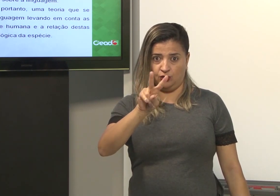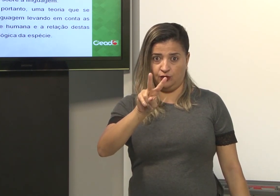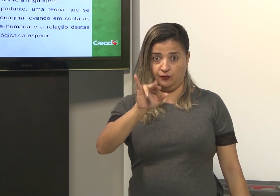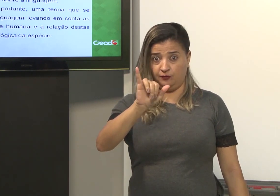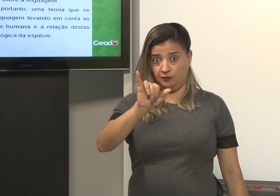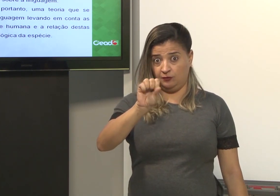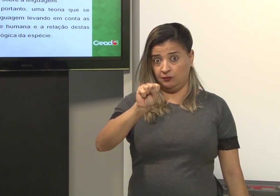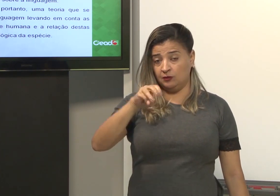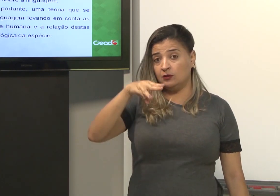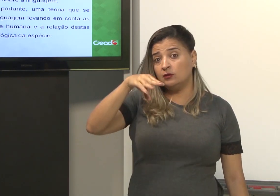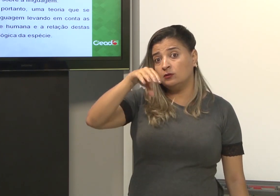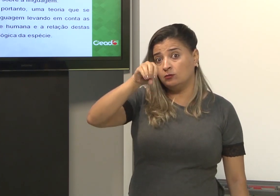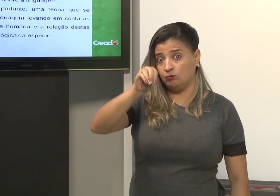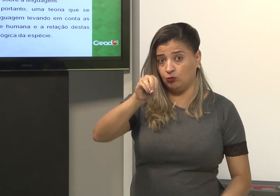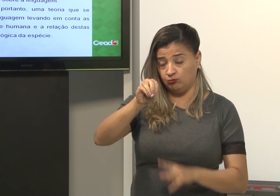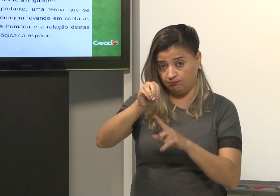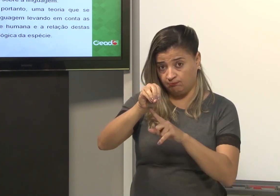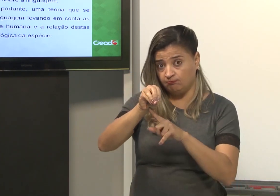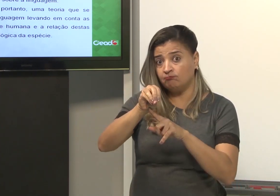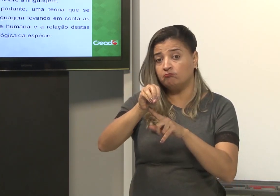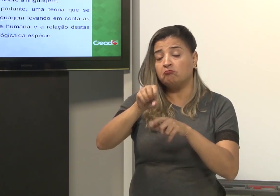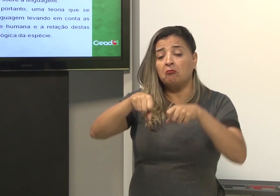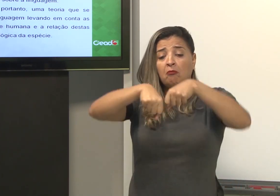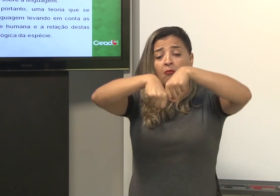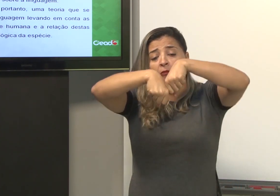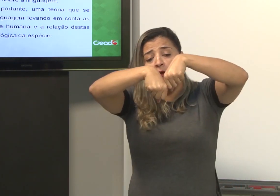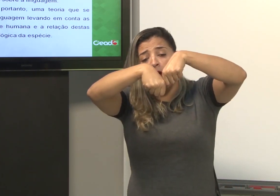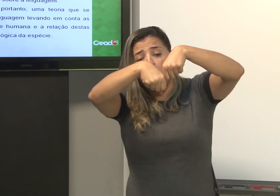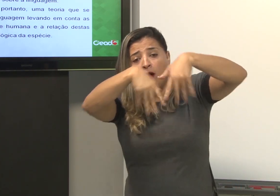Gerativismo. É este o sinal.